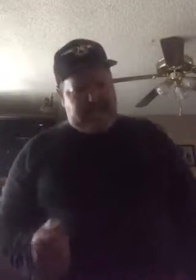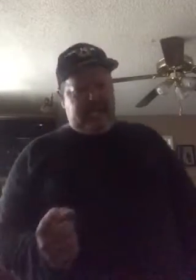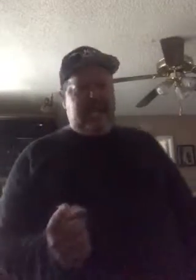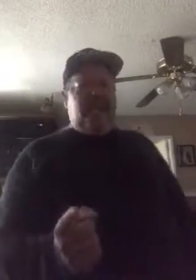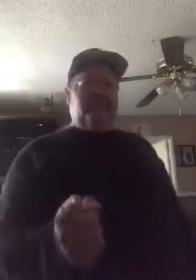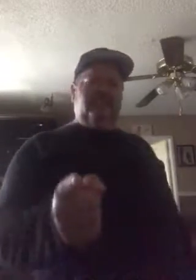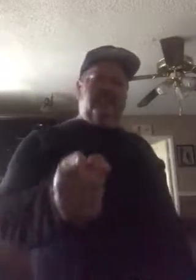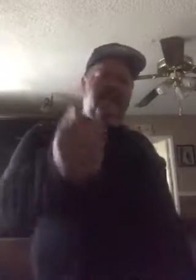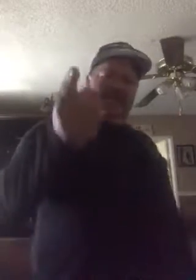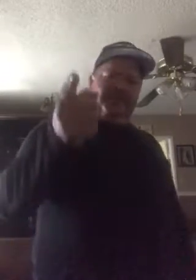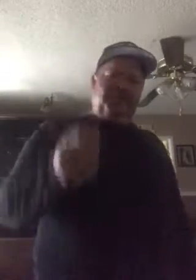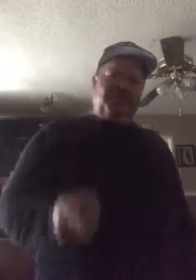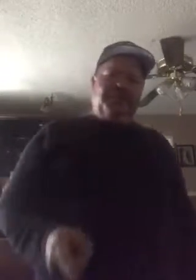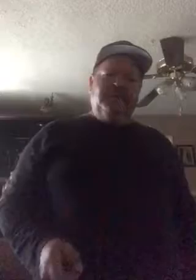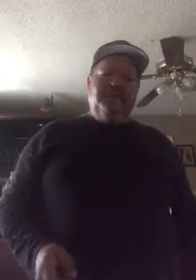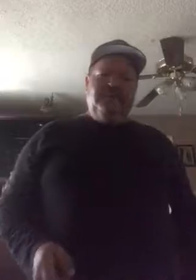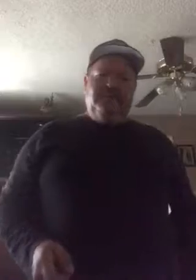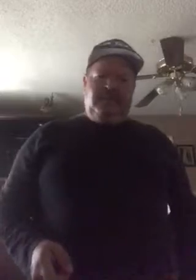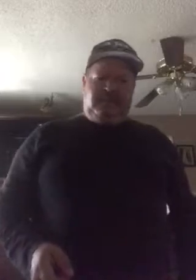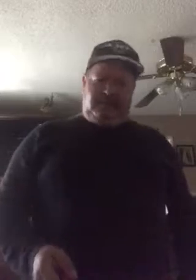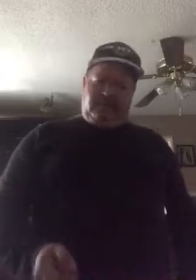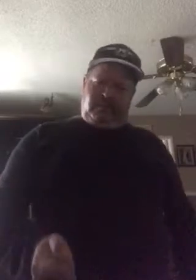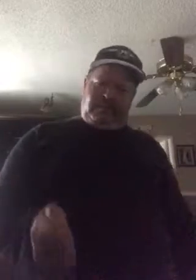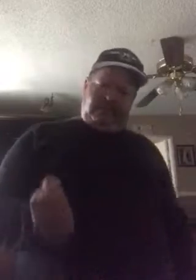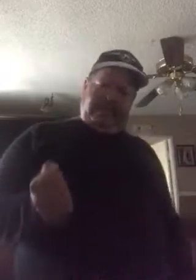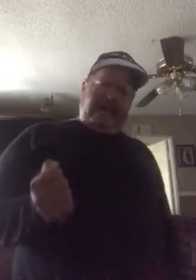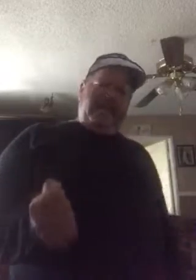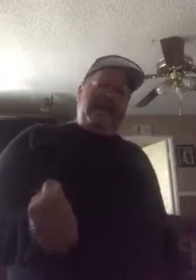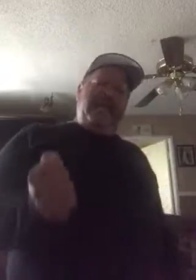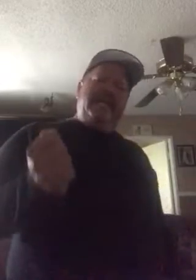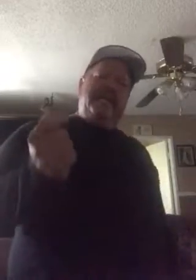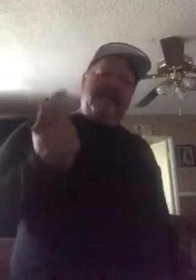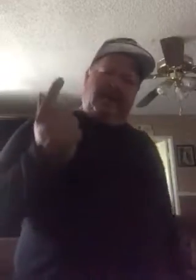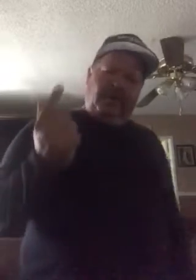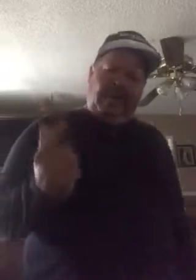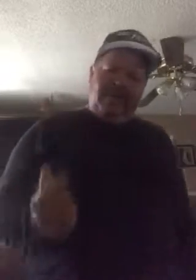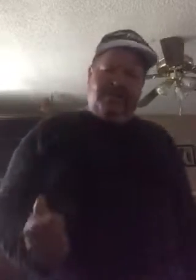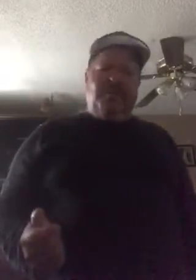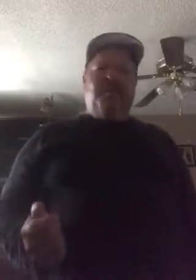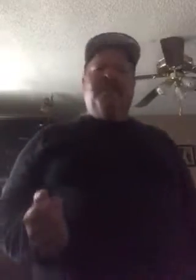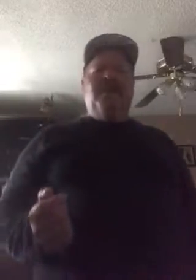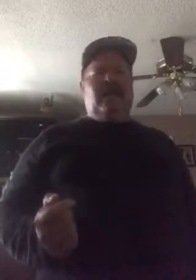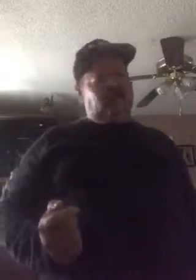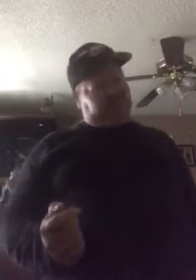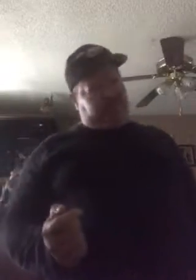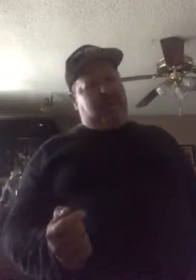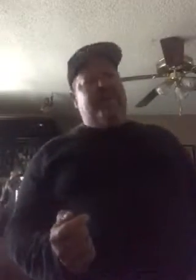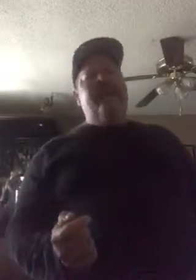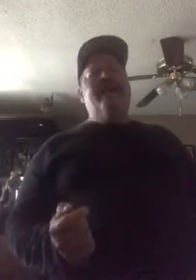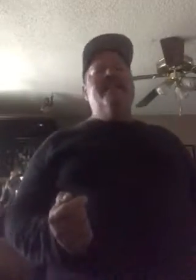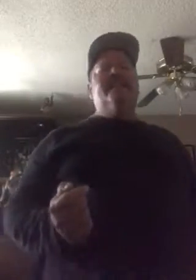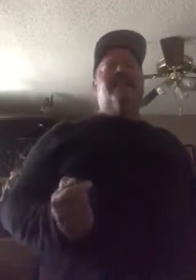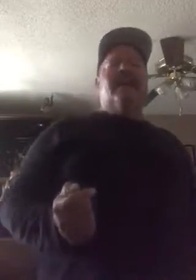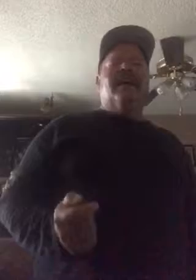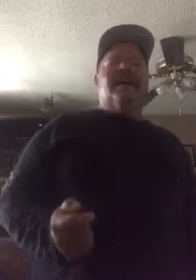Llegaste tú y volví a vivir mi juventud a los cuarenta